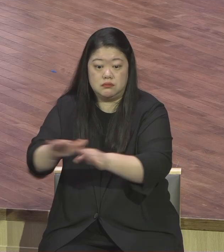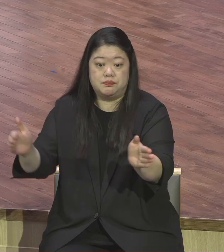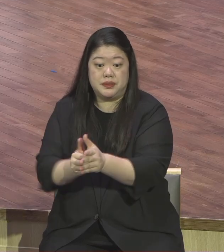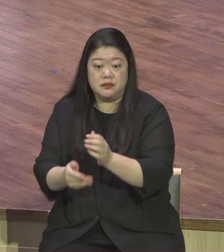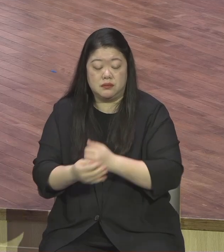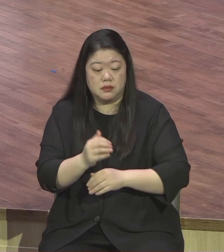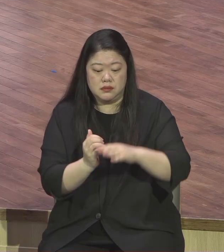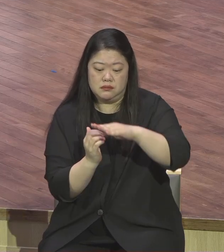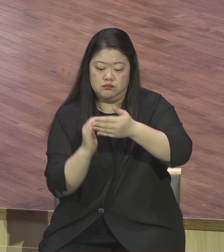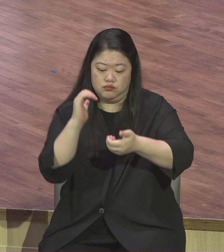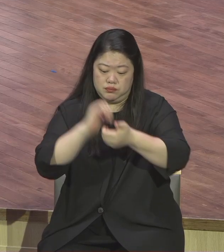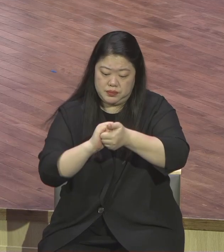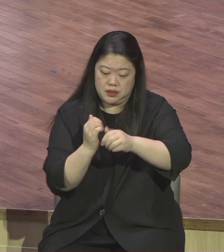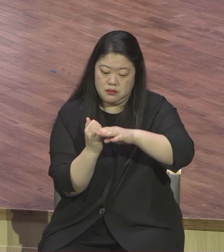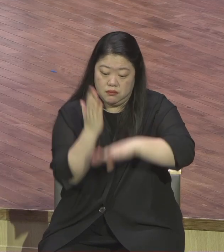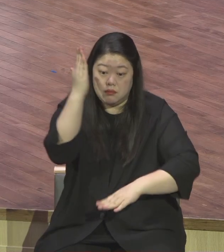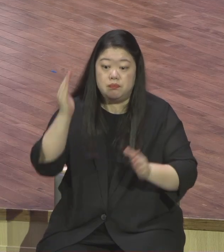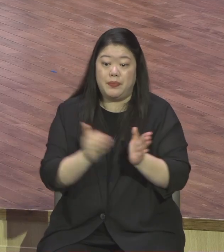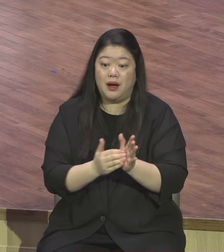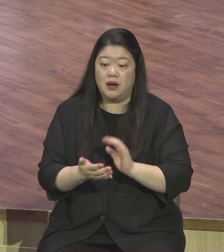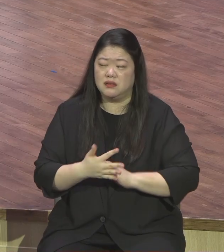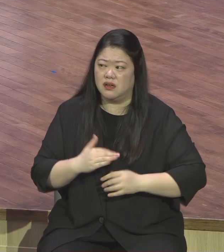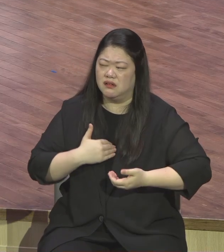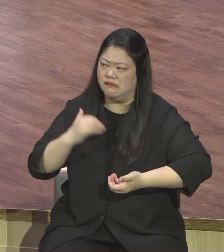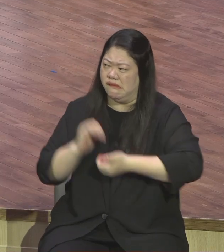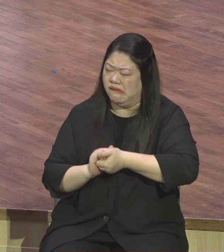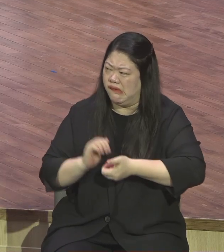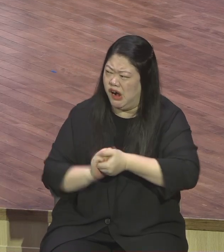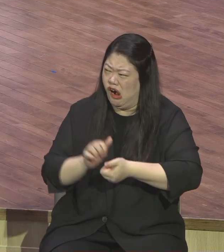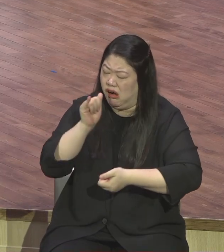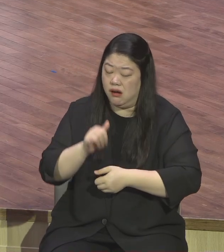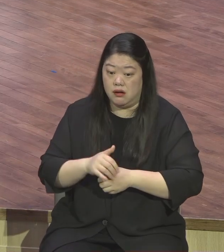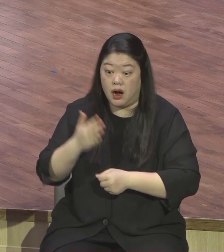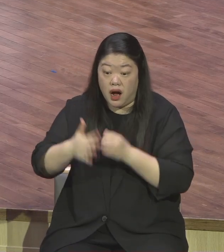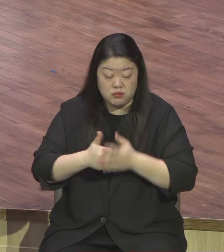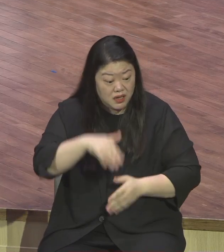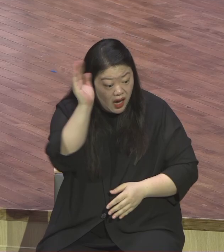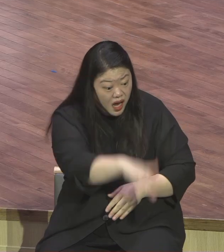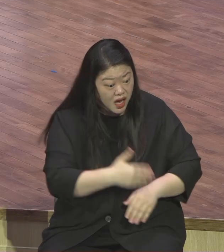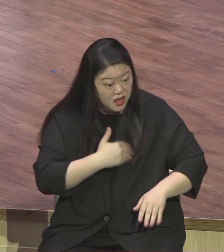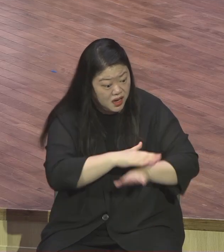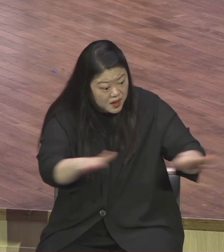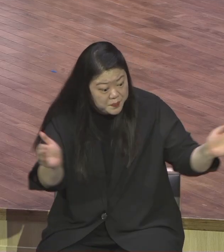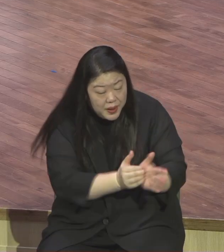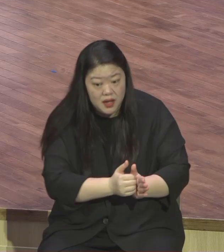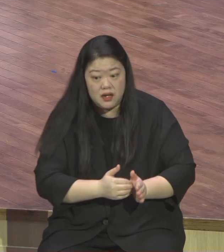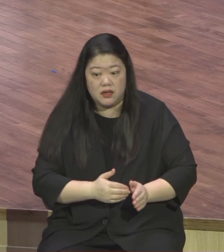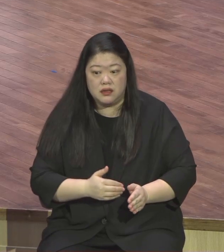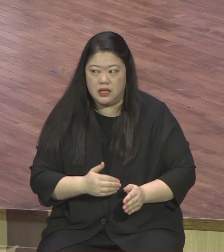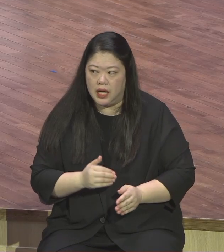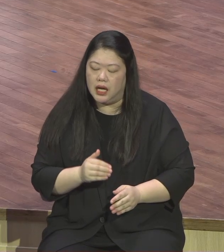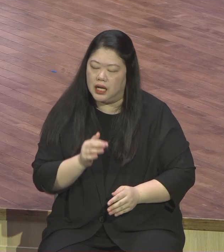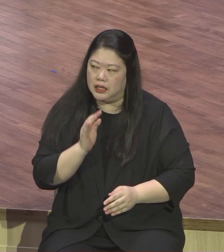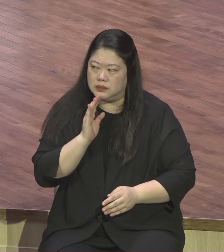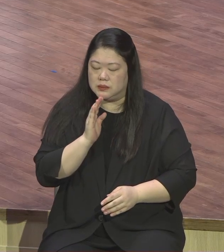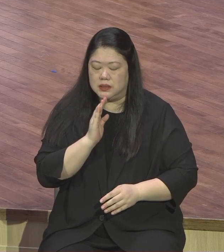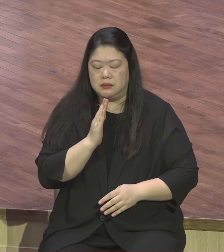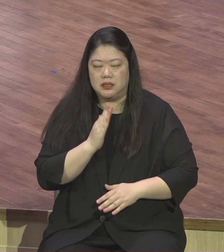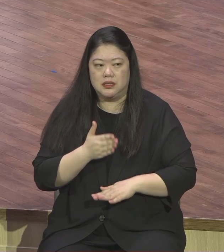한마디로 뭐요 절대 감사 체질 되라 그 말입니다 이유 없이 절대 감사